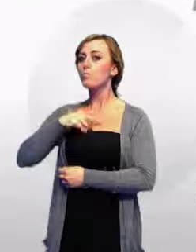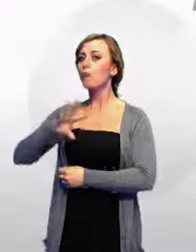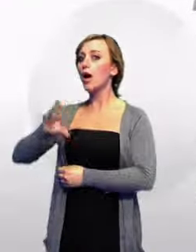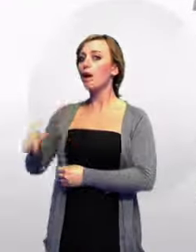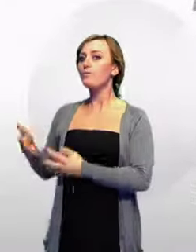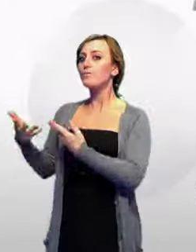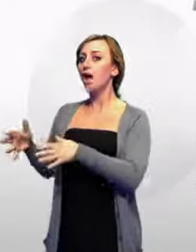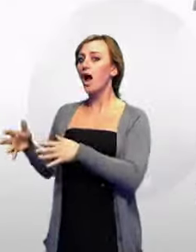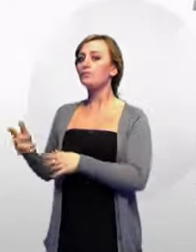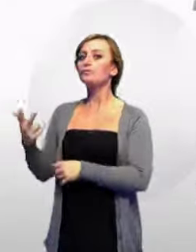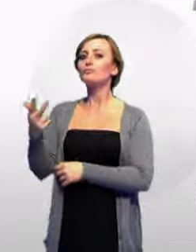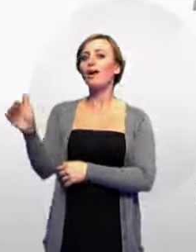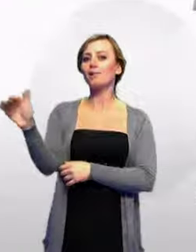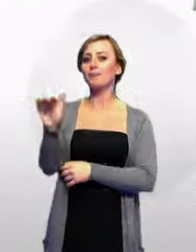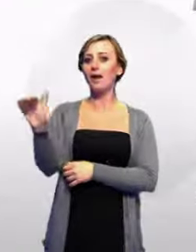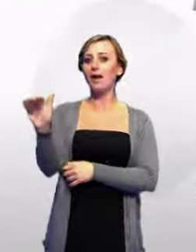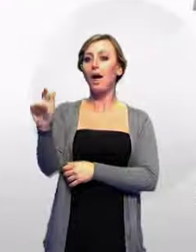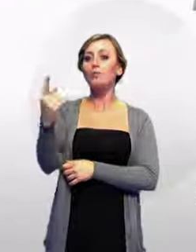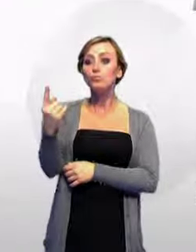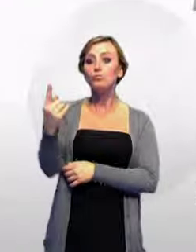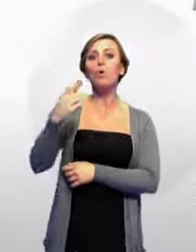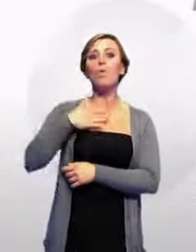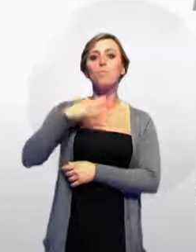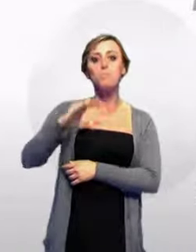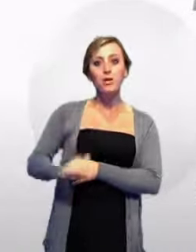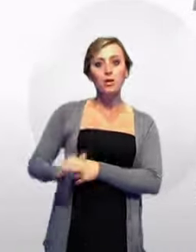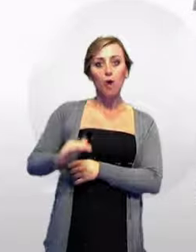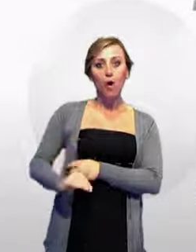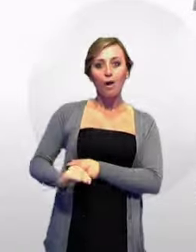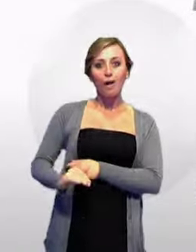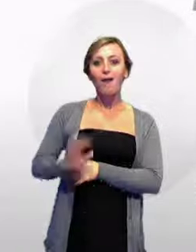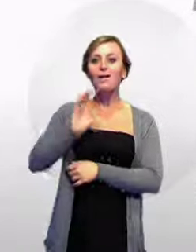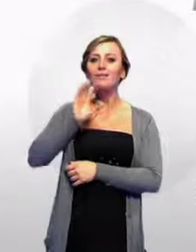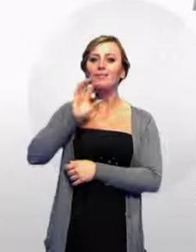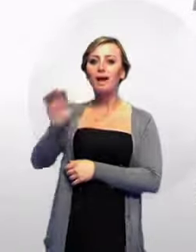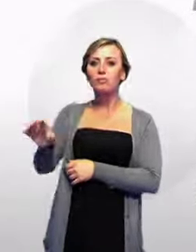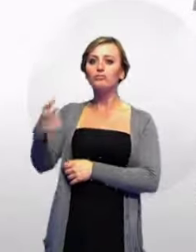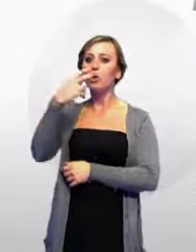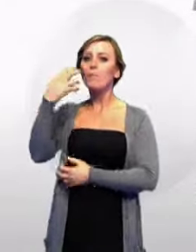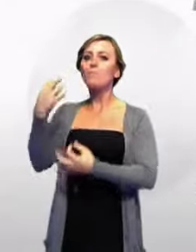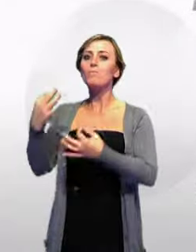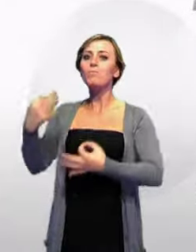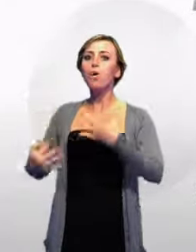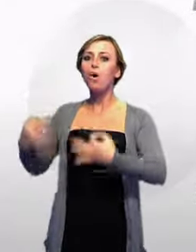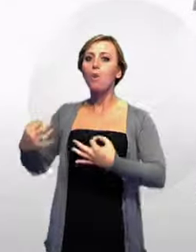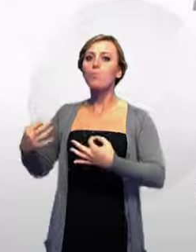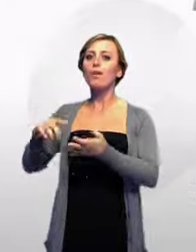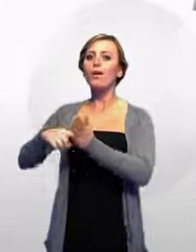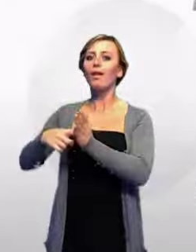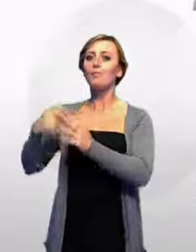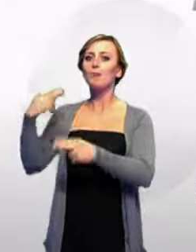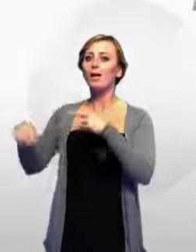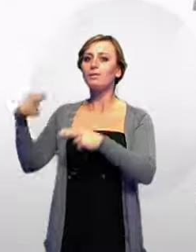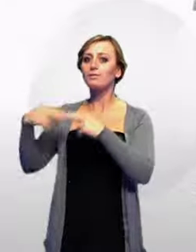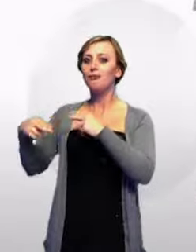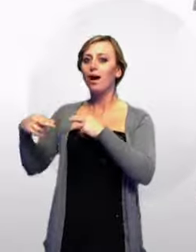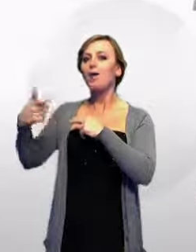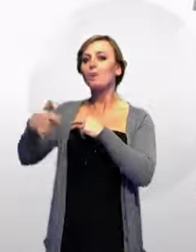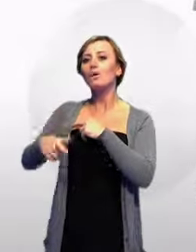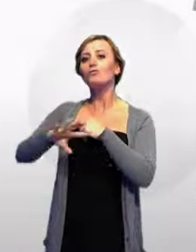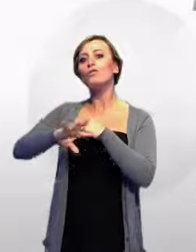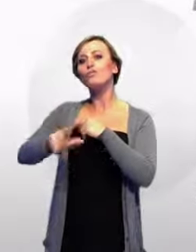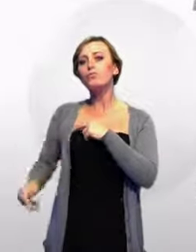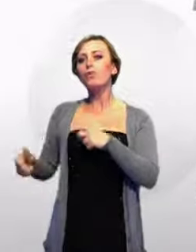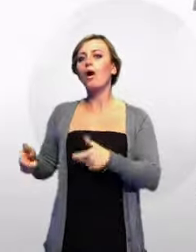Comune. Tre giovani del luogo, fra i quali un minorenne, sono stati denunciati alla Procura della Repubblica di Taranto per furto